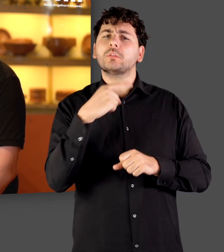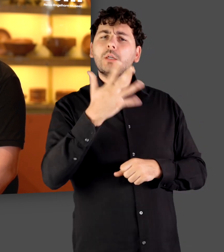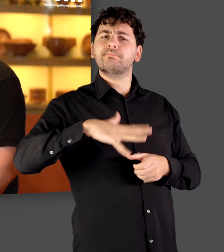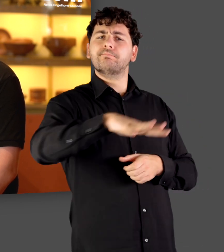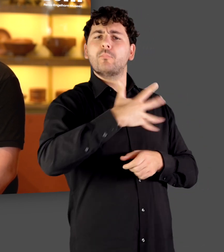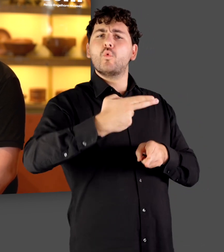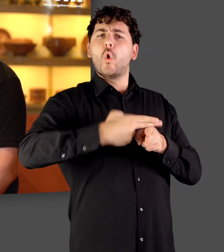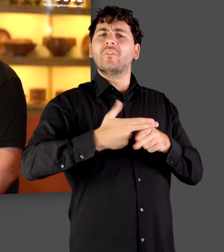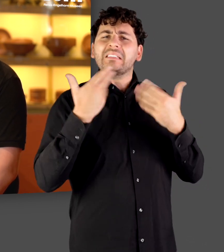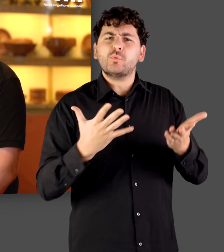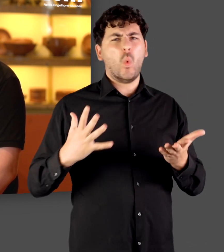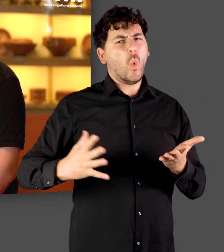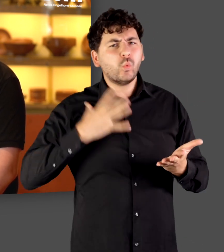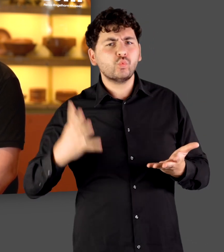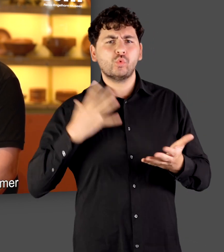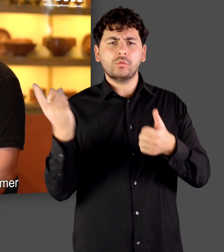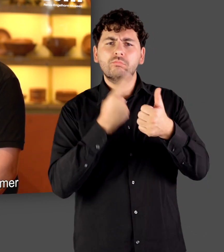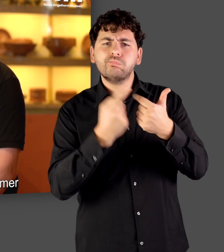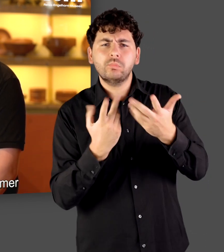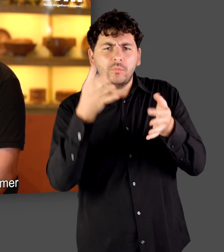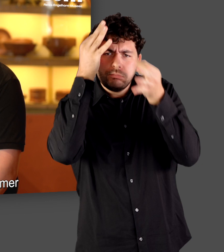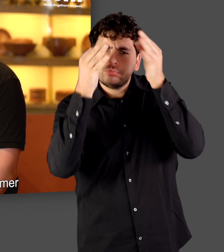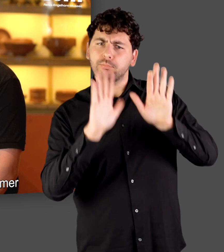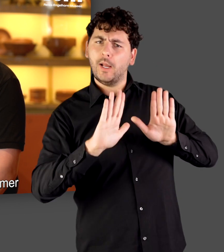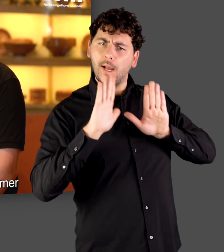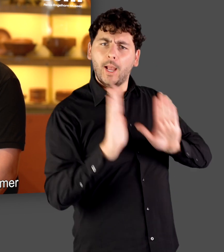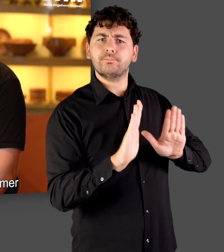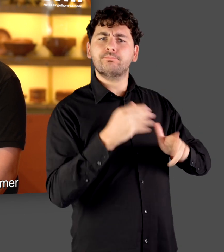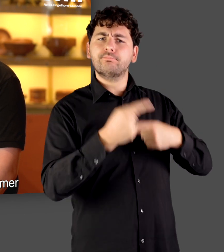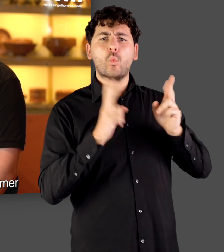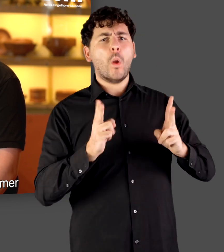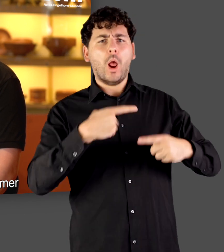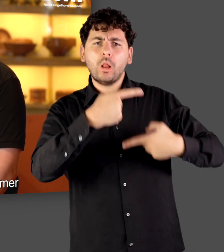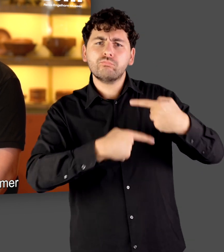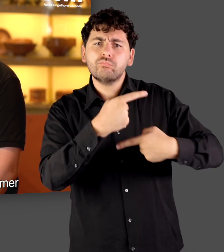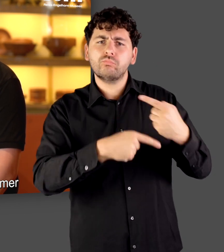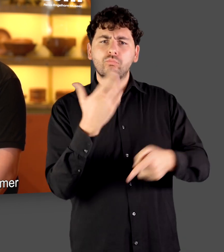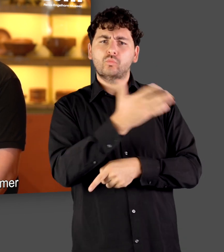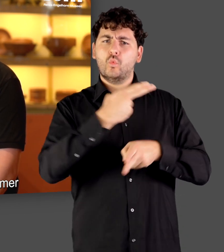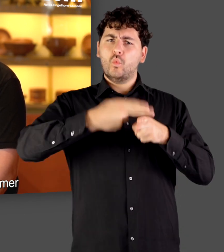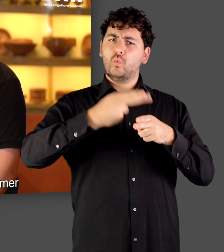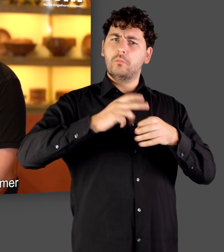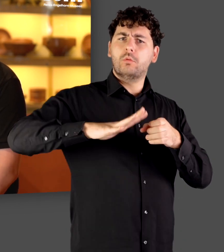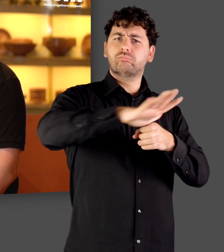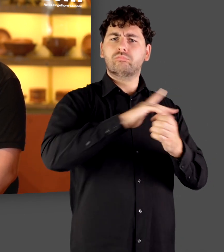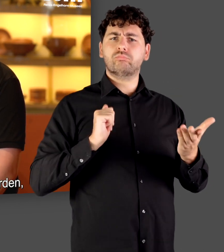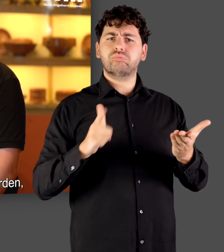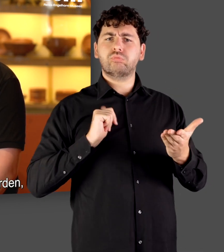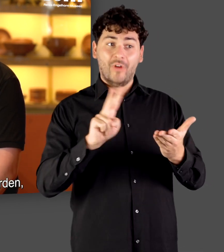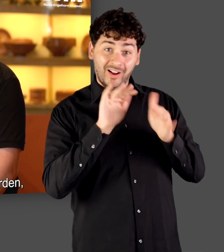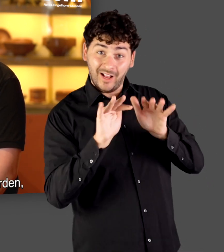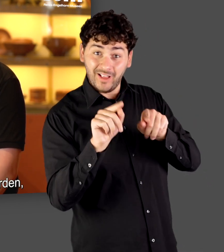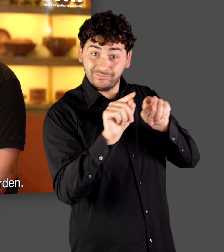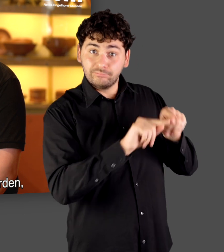Luxusartikel und Luxussysteme, die der wohlhabende normale Römer im